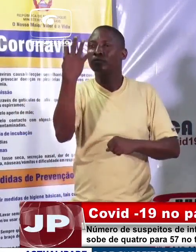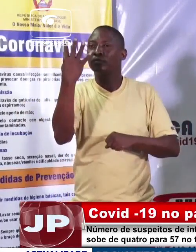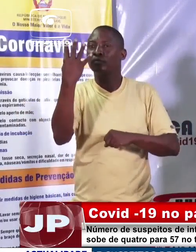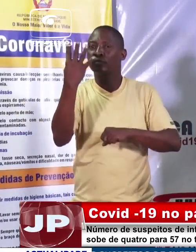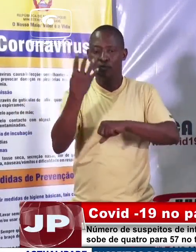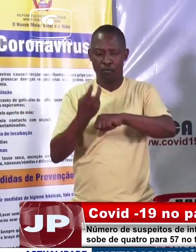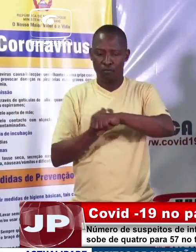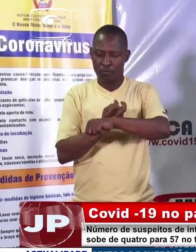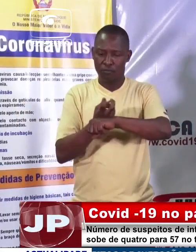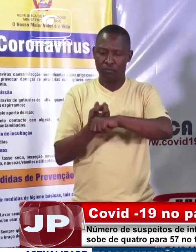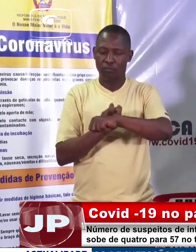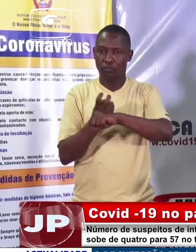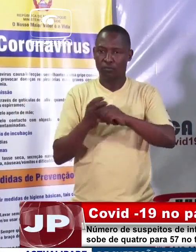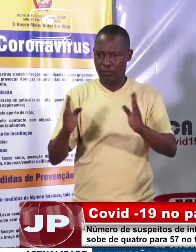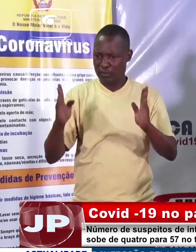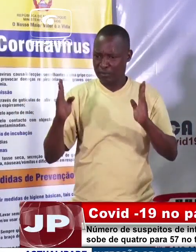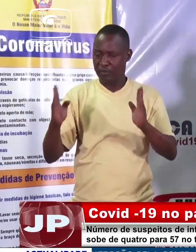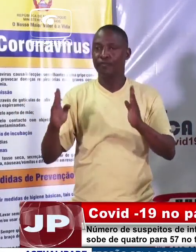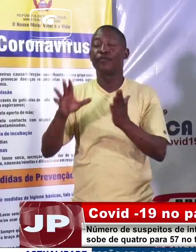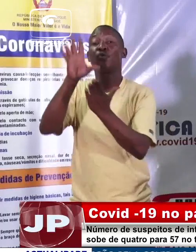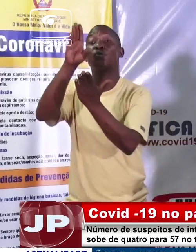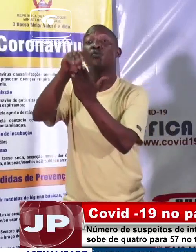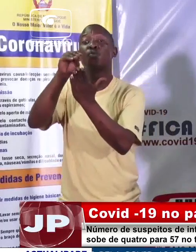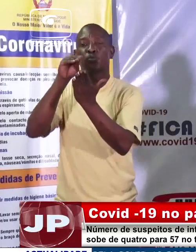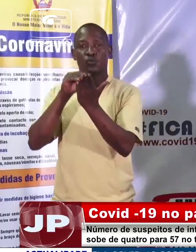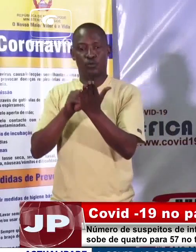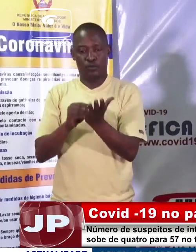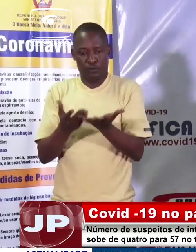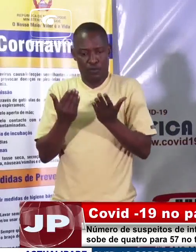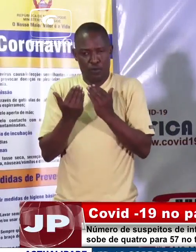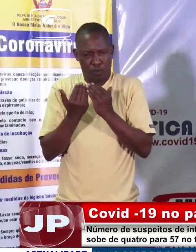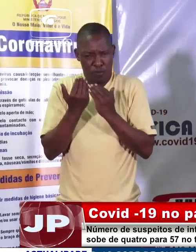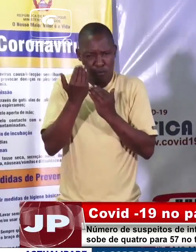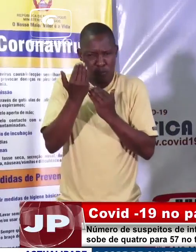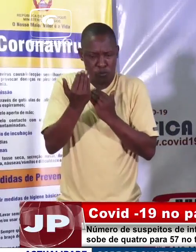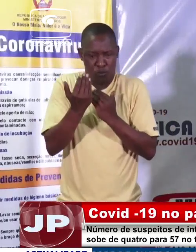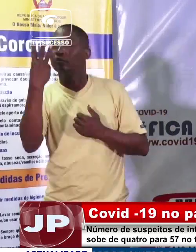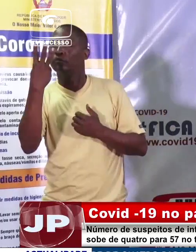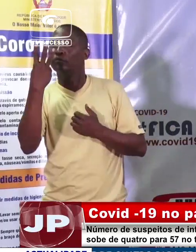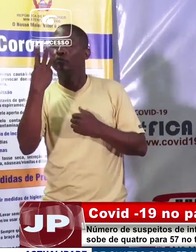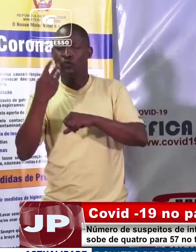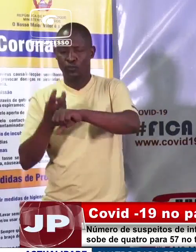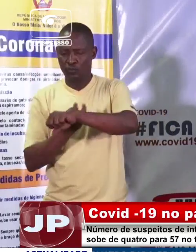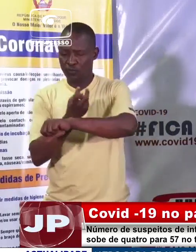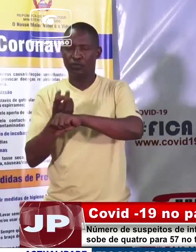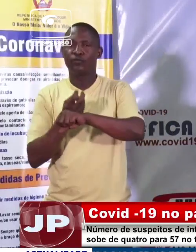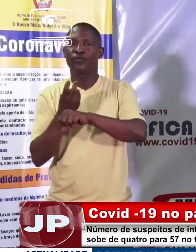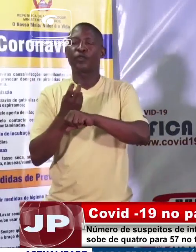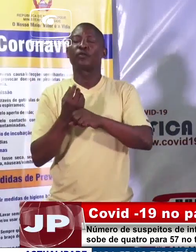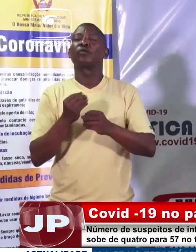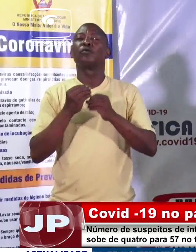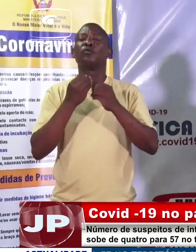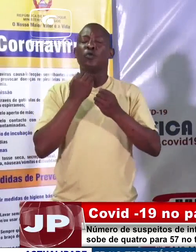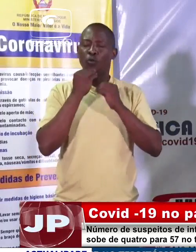resultados, dentro de duas, três horas, teremos os resultados destas amostras que foram recolhidas. Neste momento, a equipe